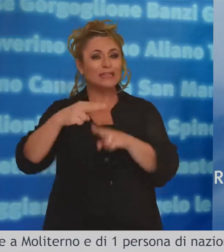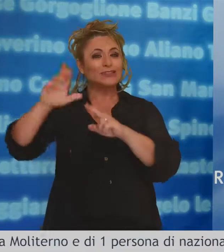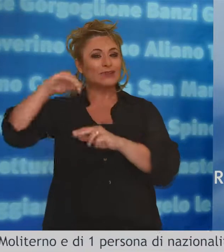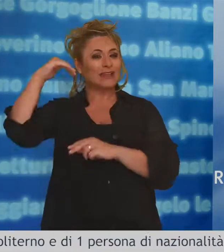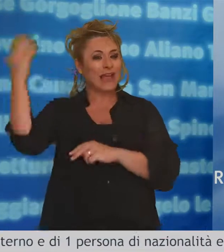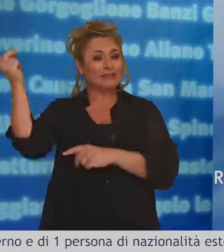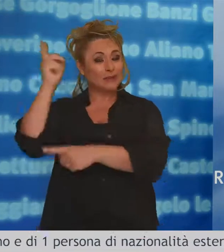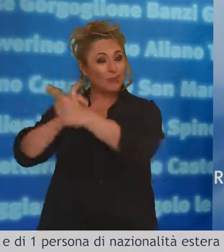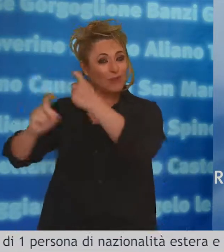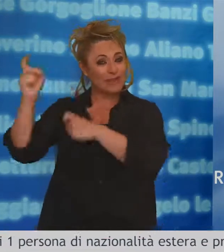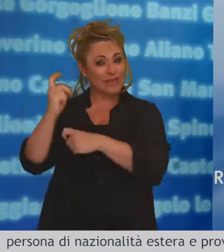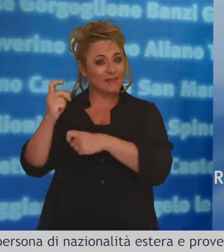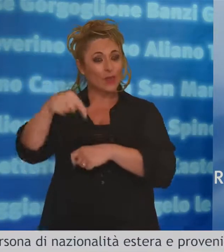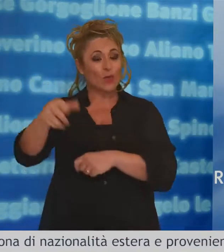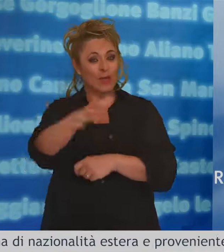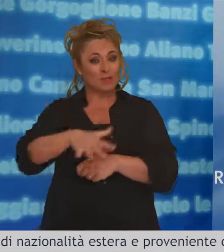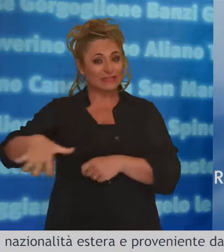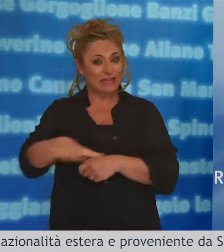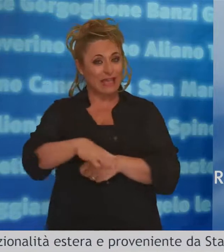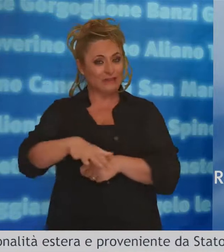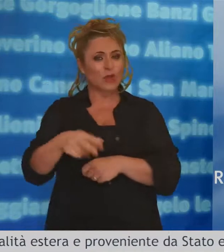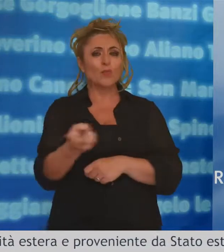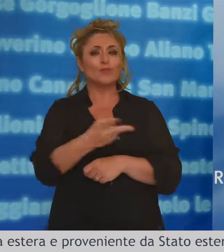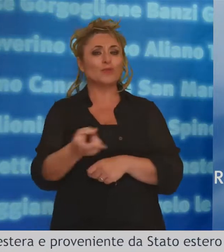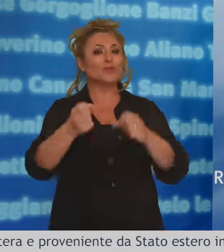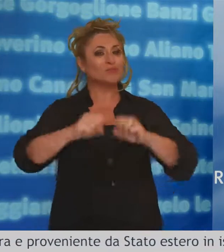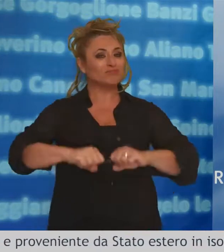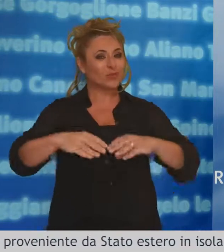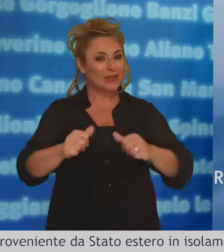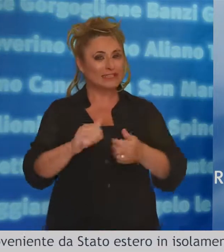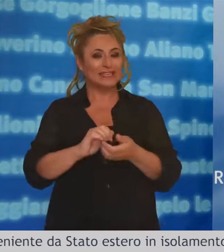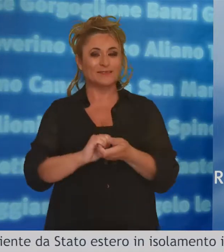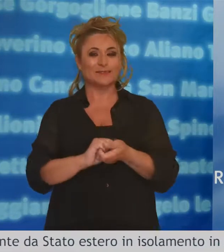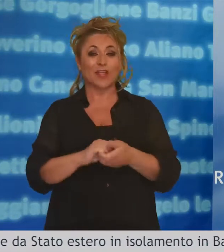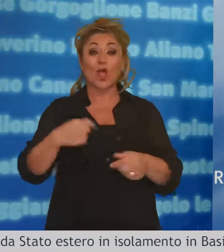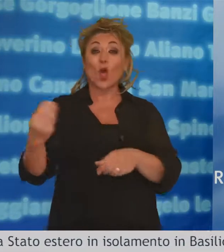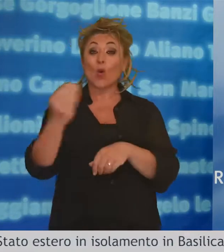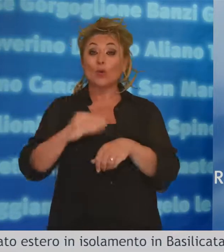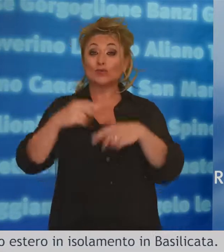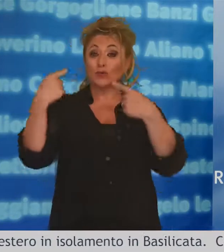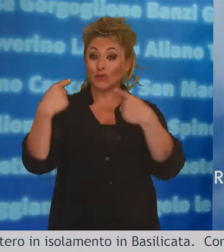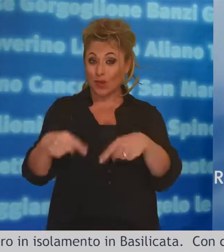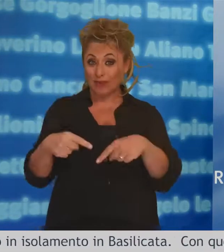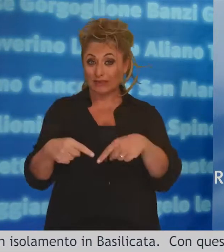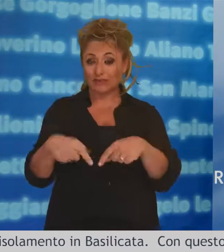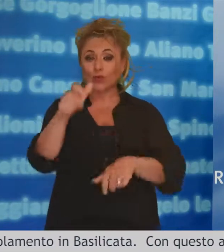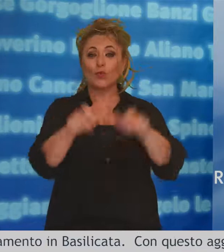proveniente da Stato estero in isolamento in Basilicata. Con questo aggiornamento i Lucani attualmente